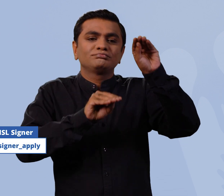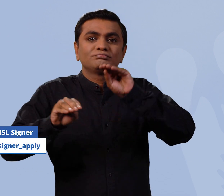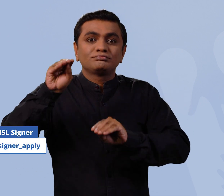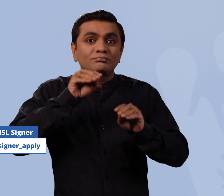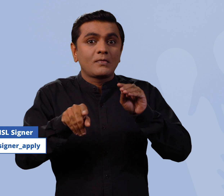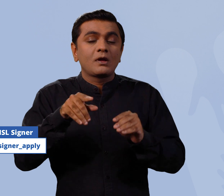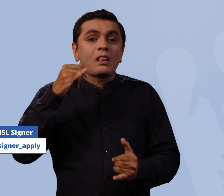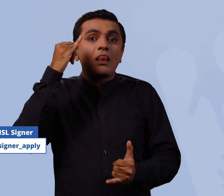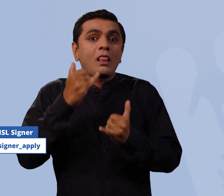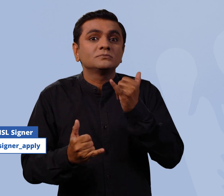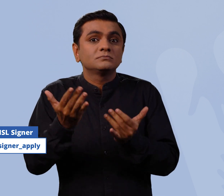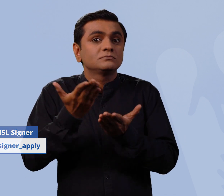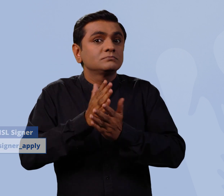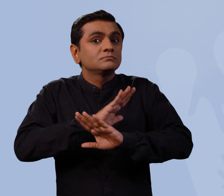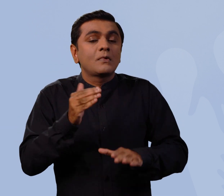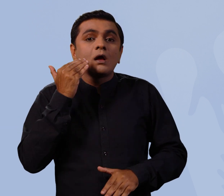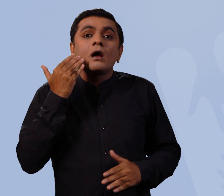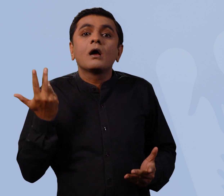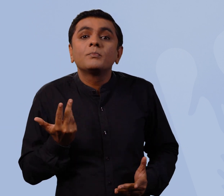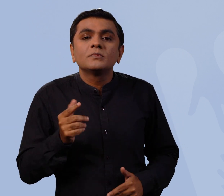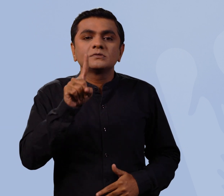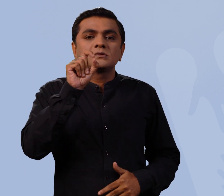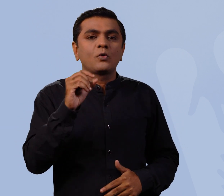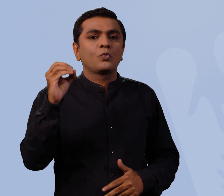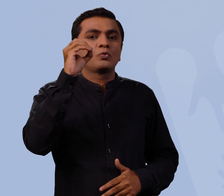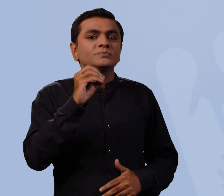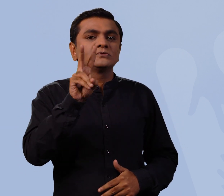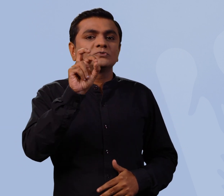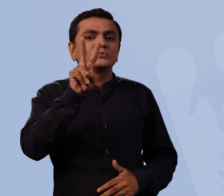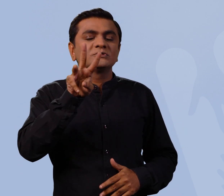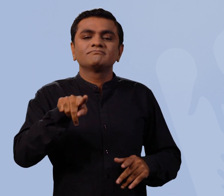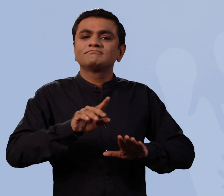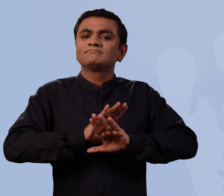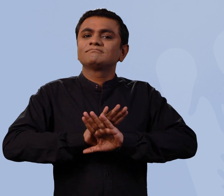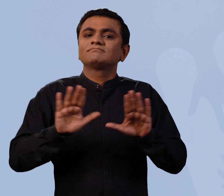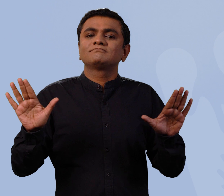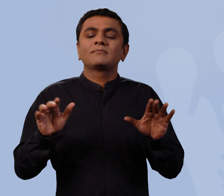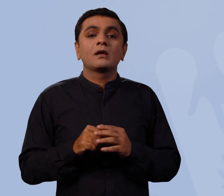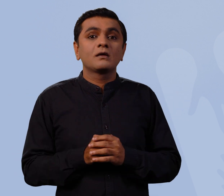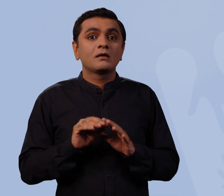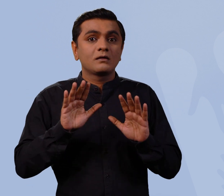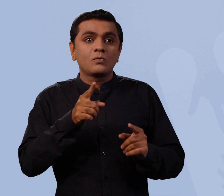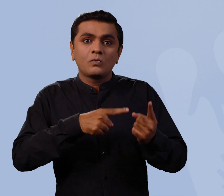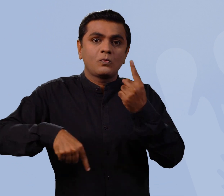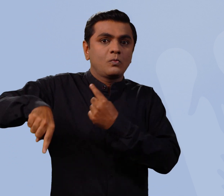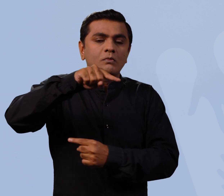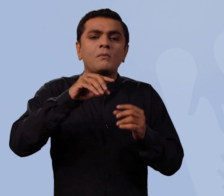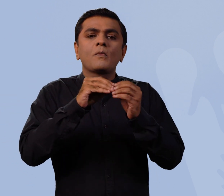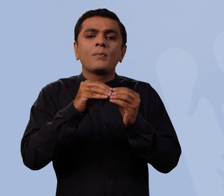आपके आवेदन भेजने की अंतिम तारिक 10 अक्टूबर 2023 है मुंबई में रहने वालों का आवेदन